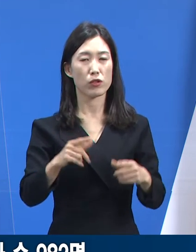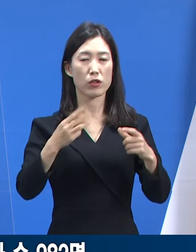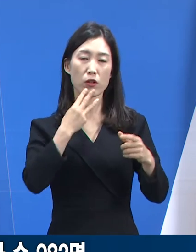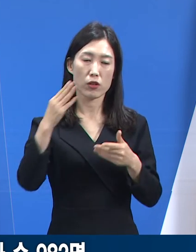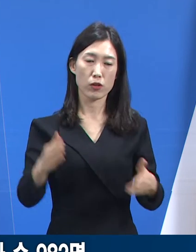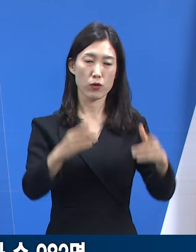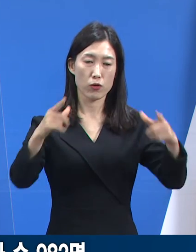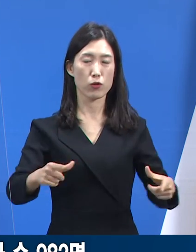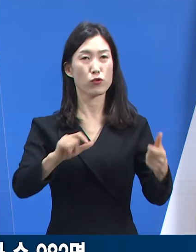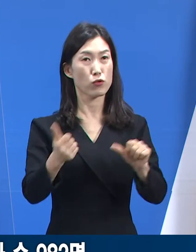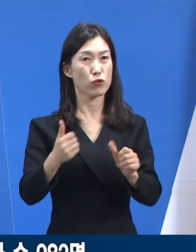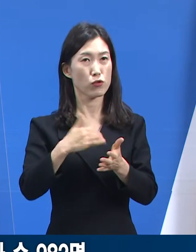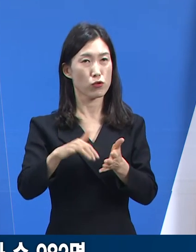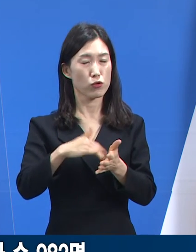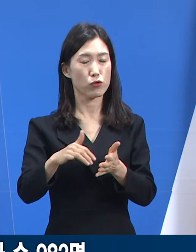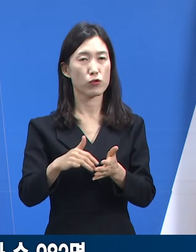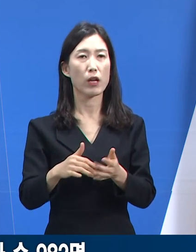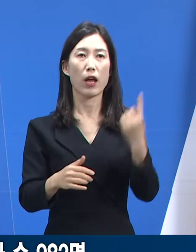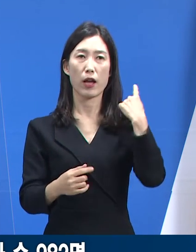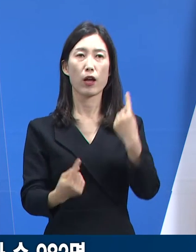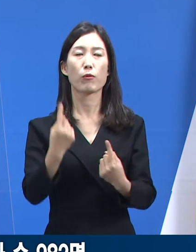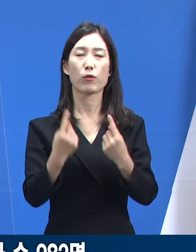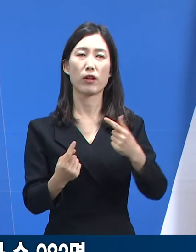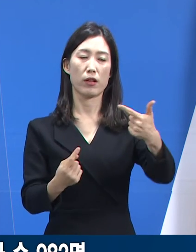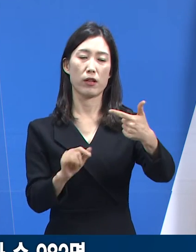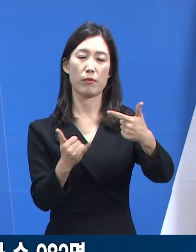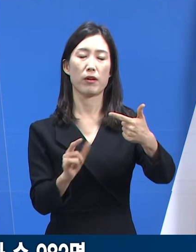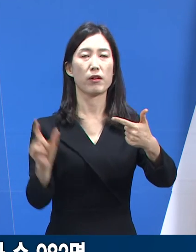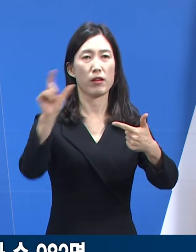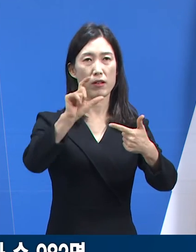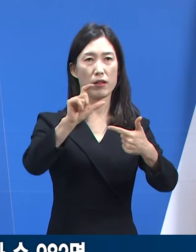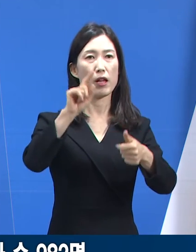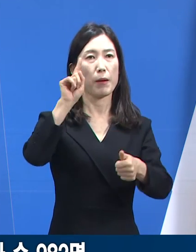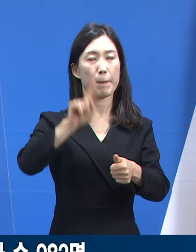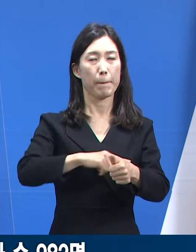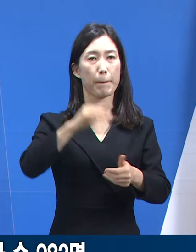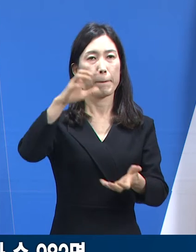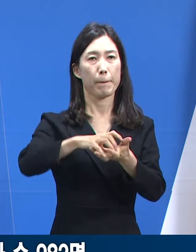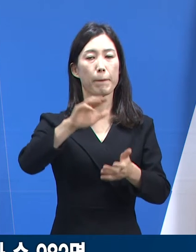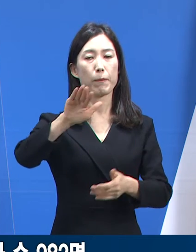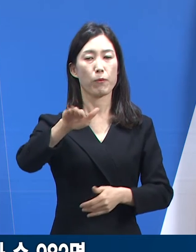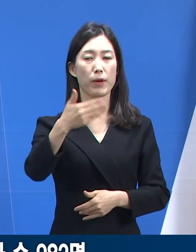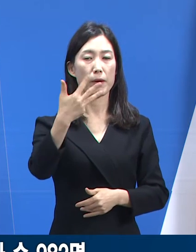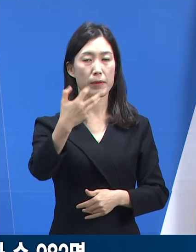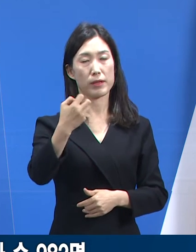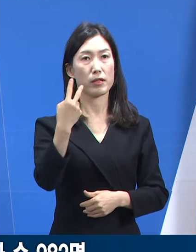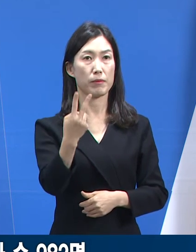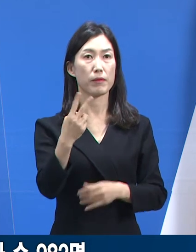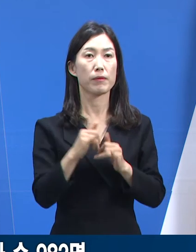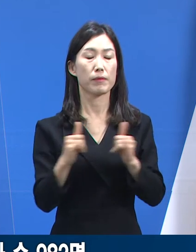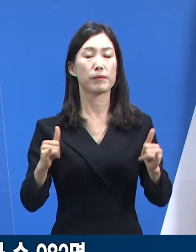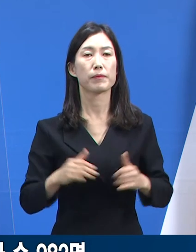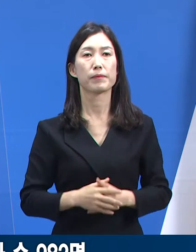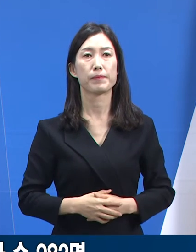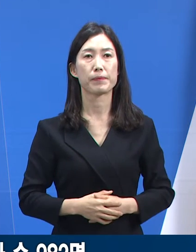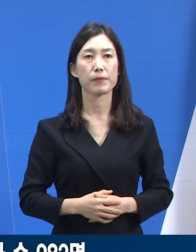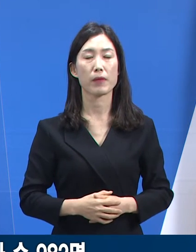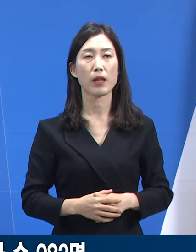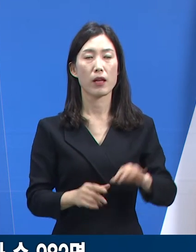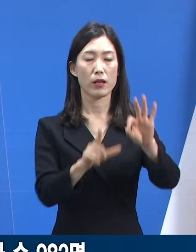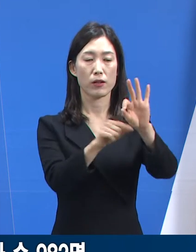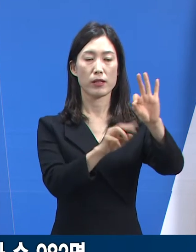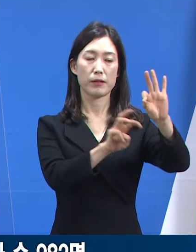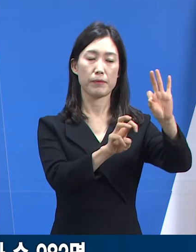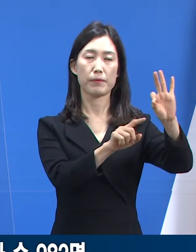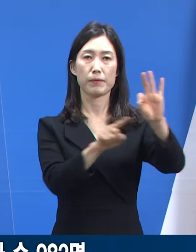수는 전일 오전 0시 대비 6명 증가한 총 982명입니다. 10월